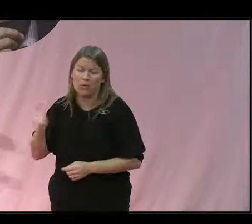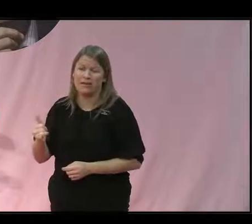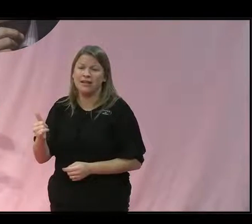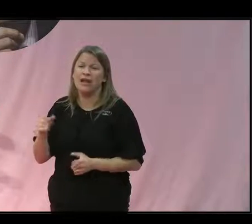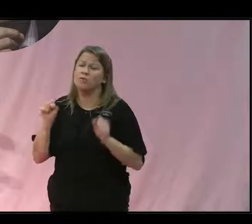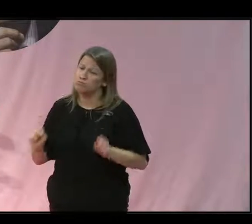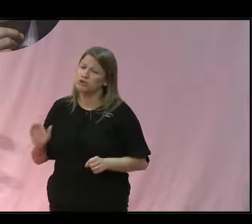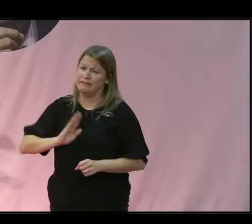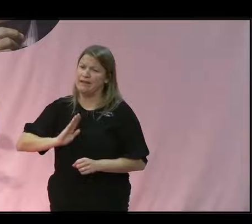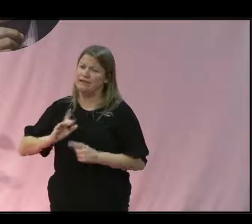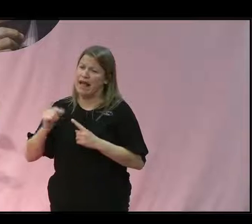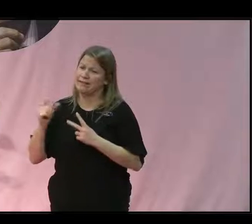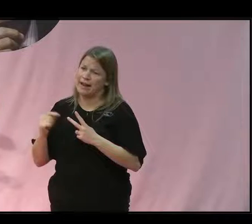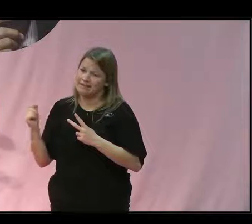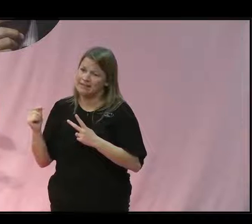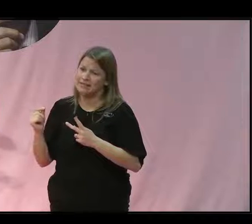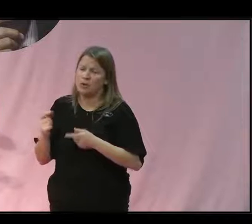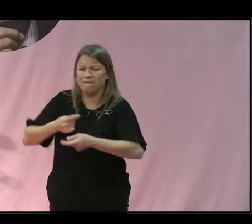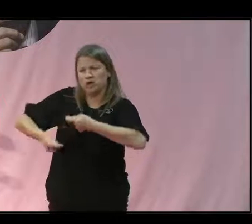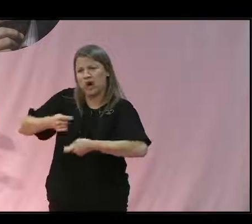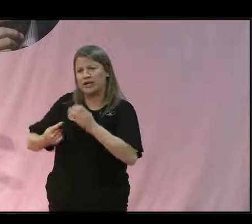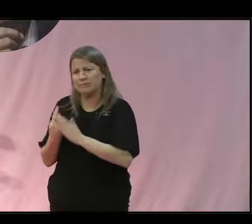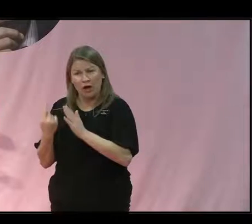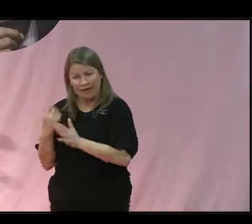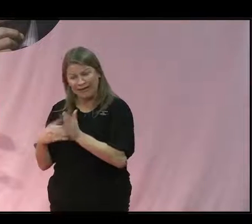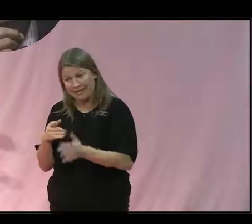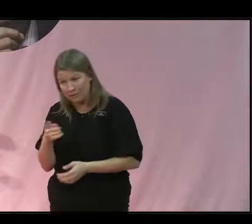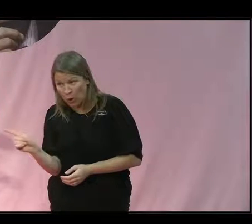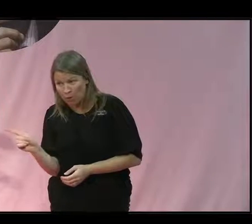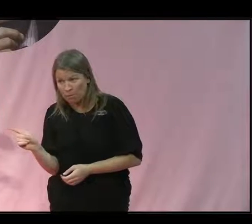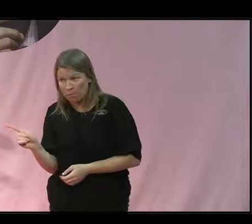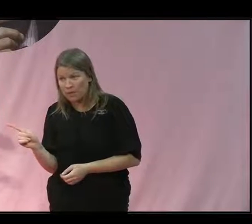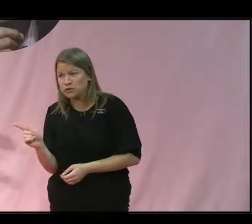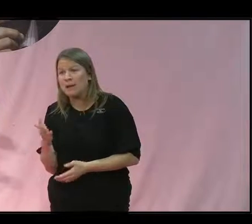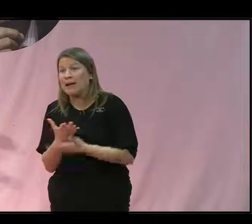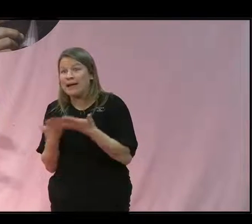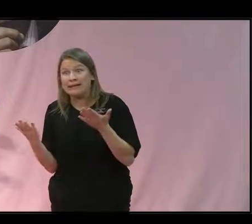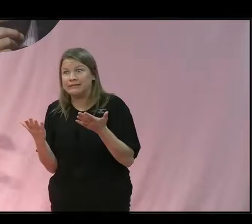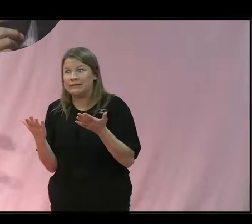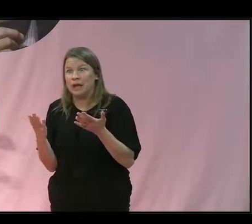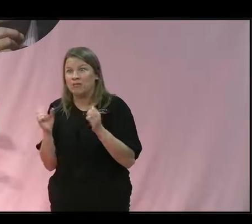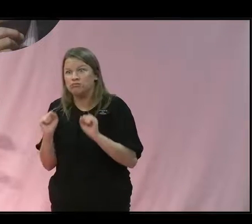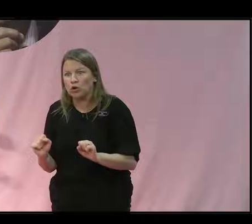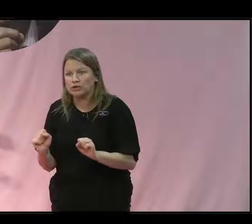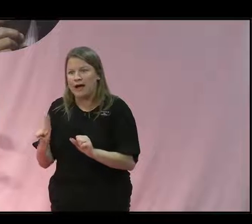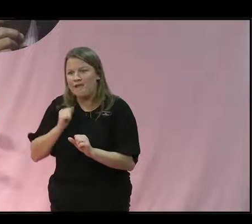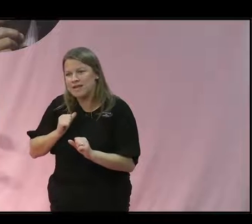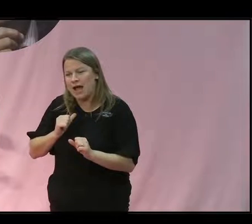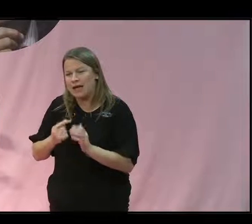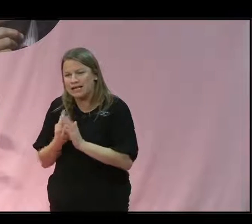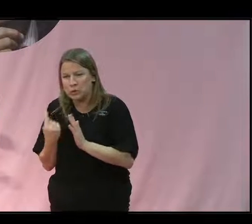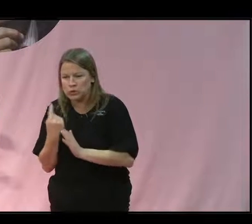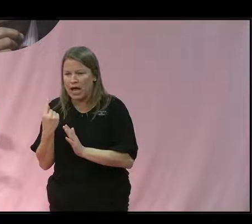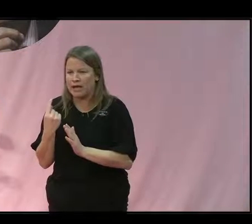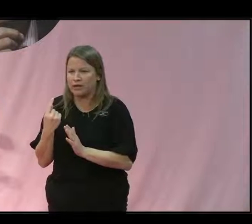finnas alternativa försörjningsmöjligheter som inte hänger på att man använder resurser och